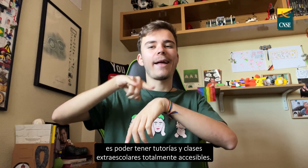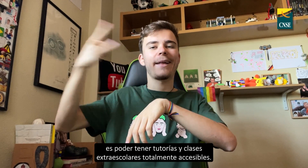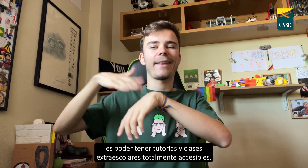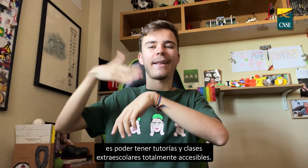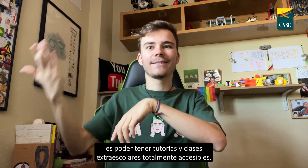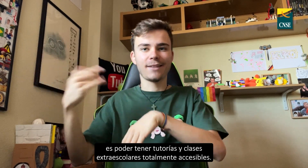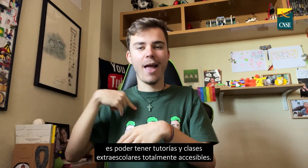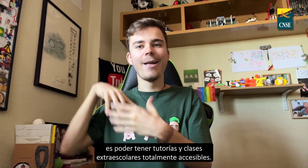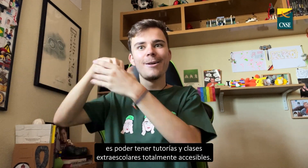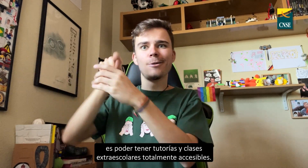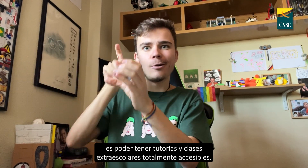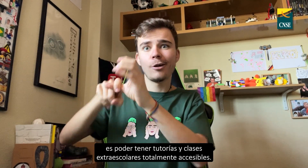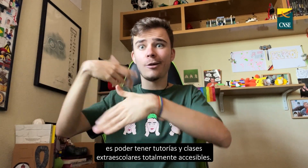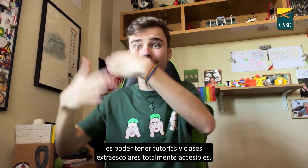extraescolares totalmente accesibles.